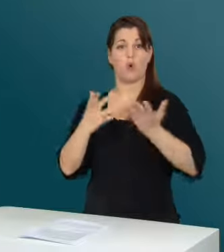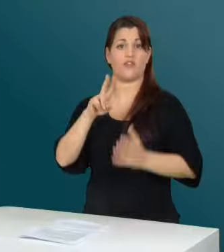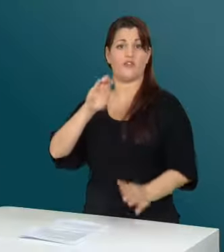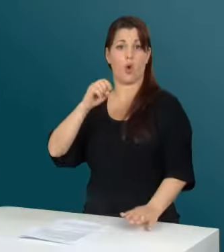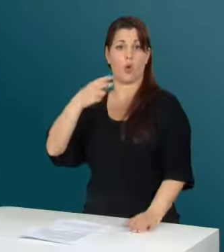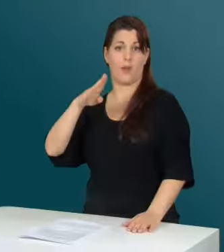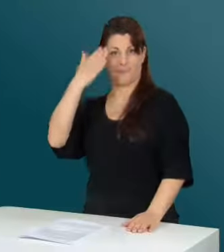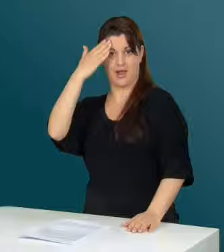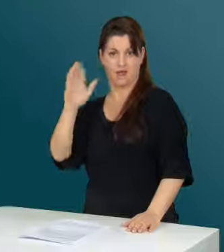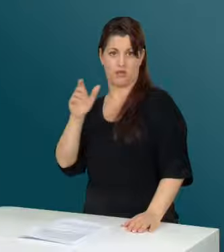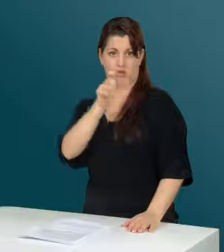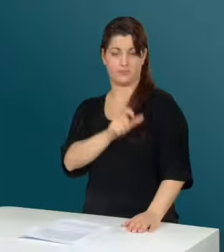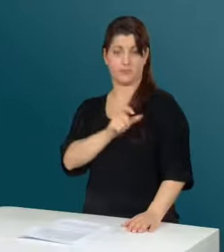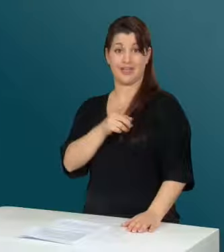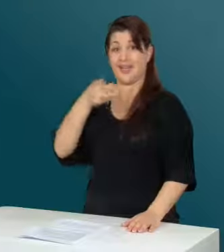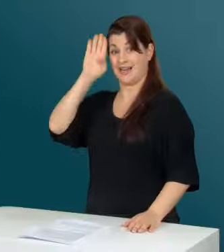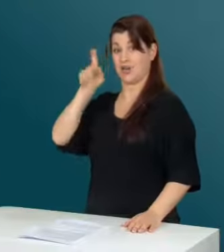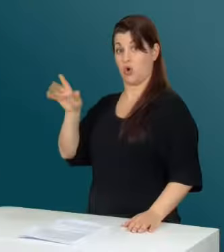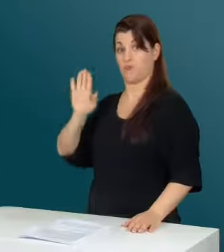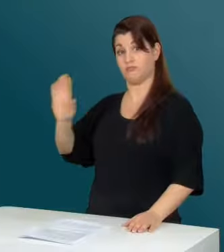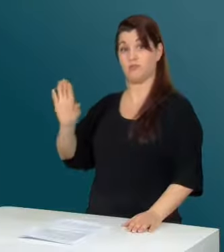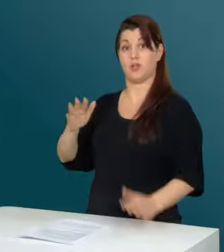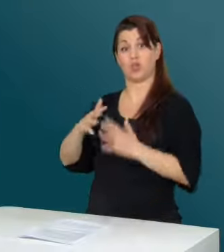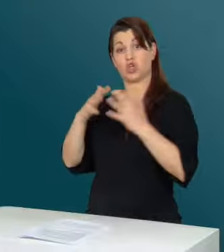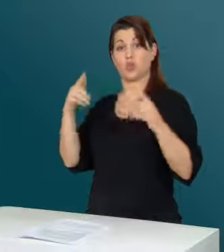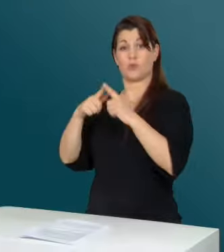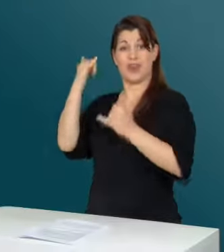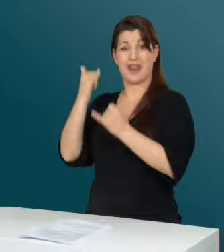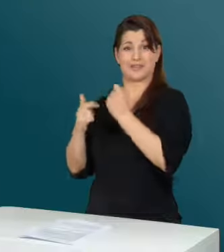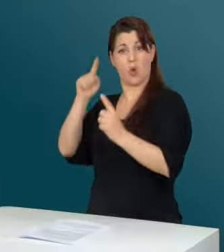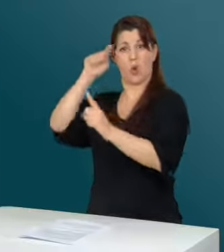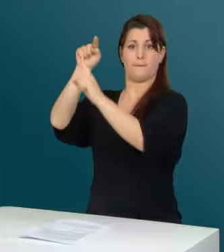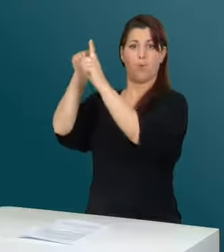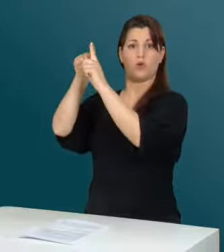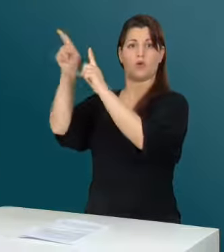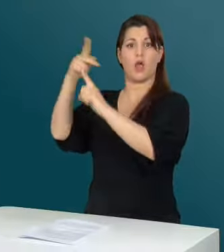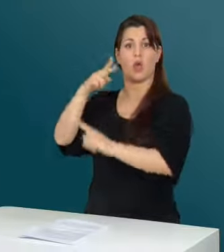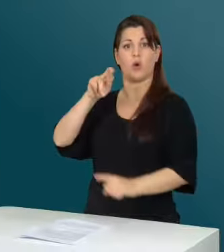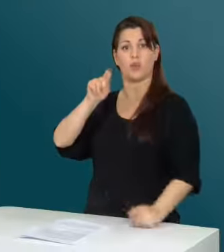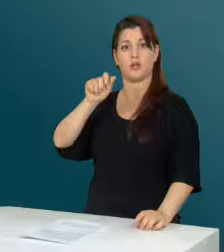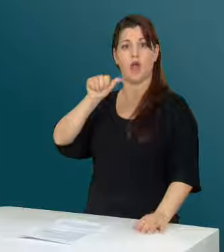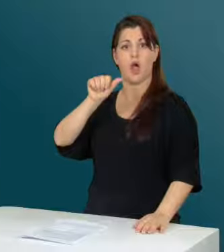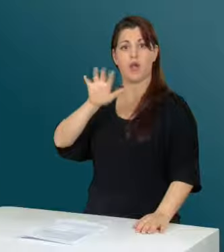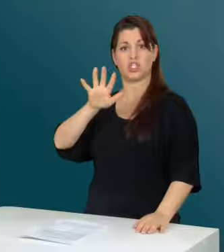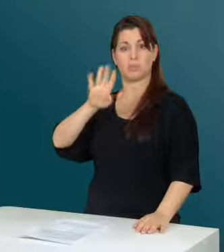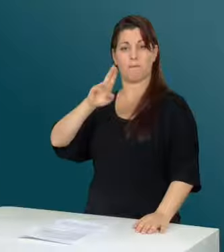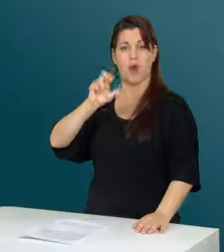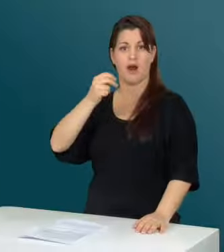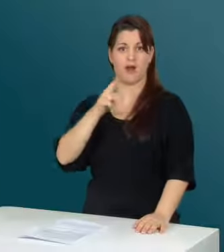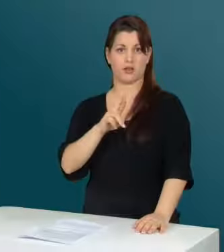VOG einen Namen erlangte. Einer seiner grössten und letzten Höhepunkte war, als er bei Kurt Eschbachers Talkshow zu